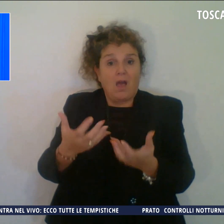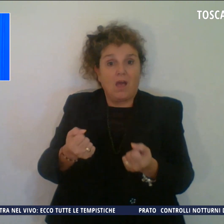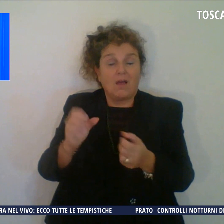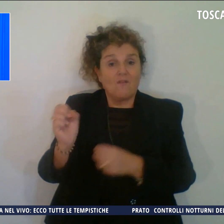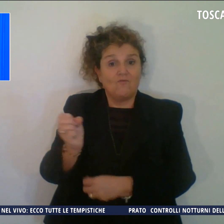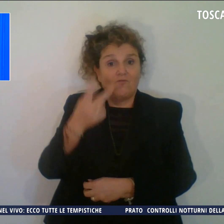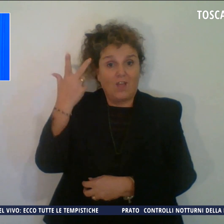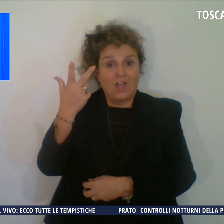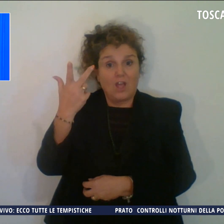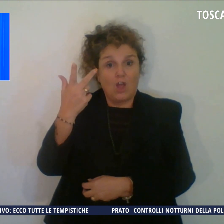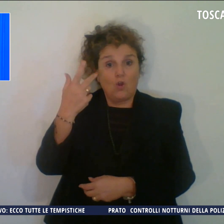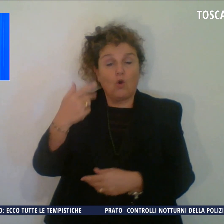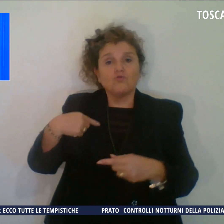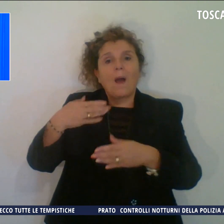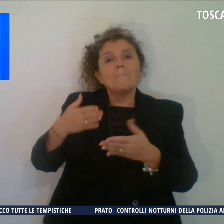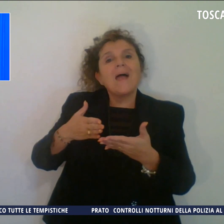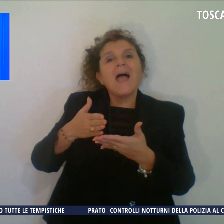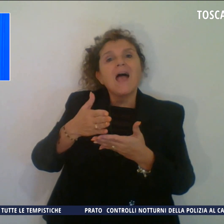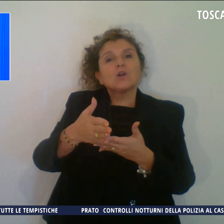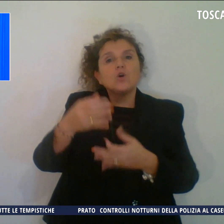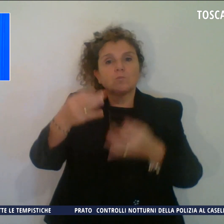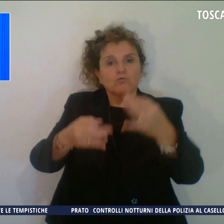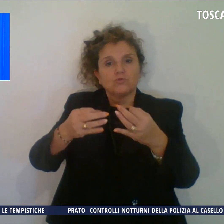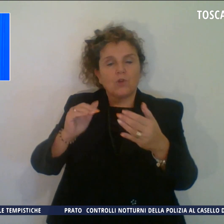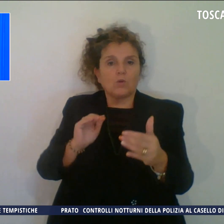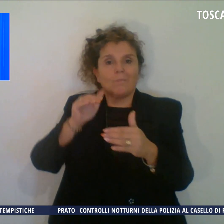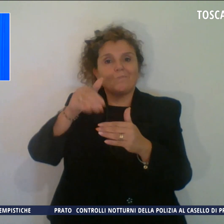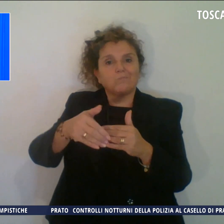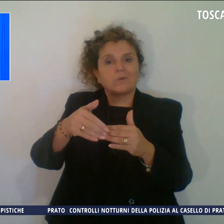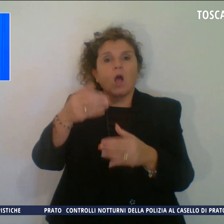'iter processuale saltando l'udienza preliminare.